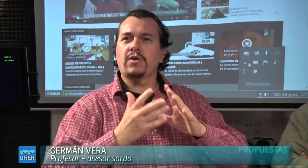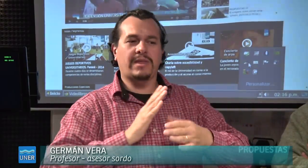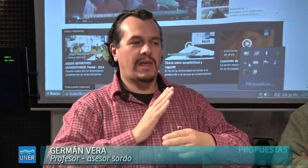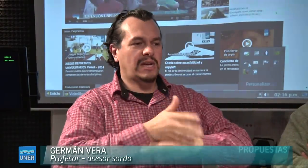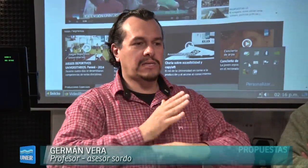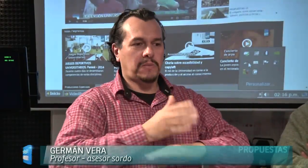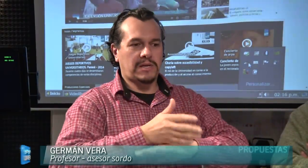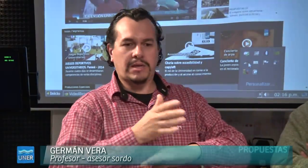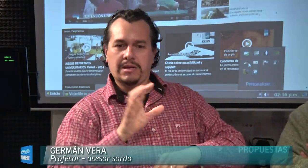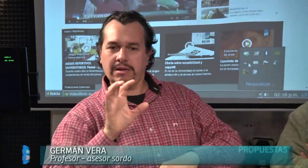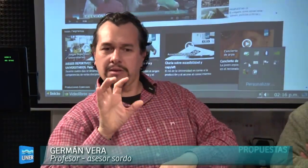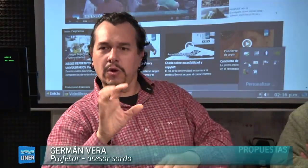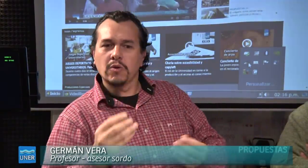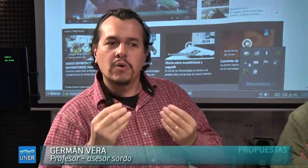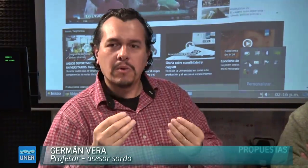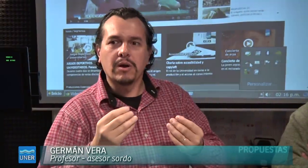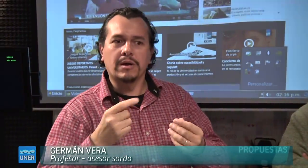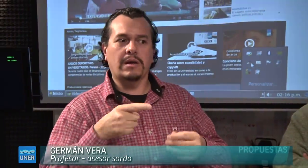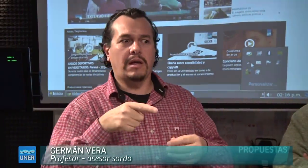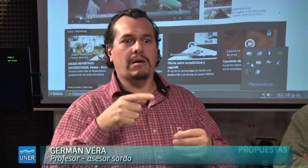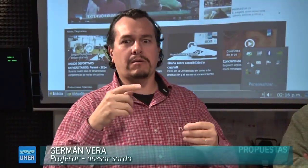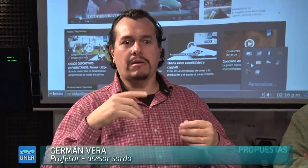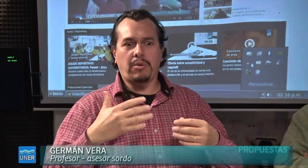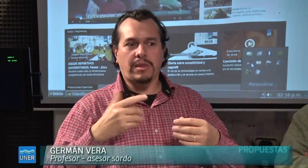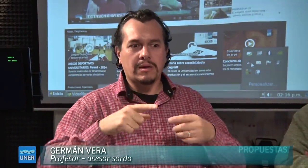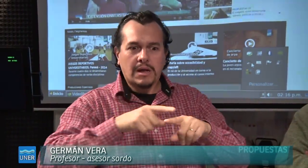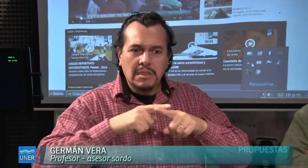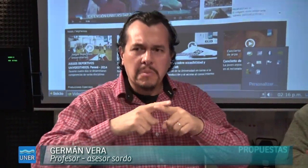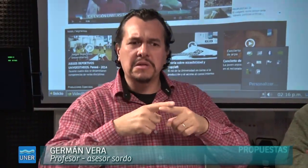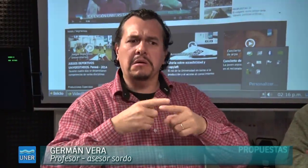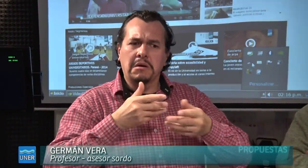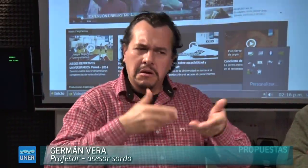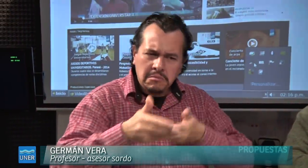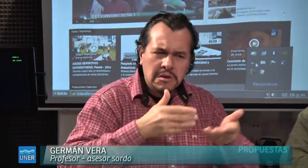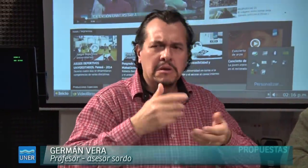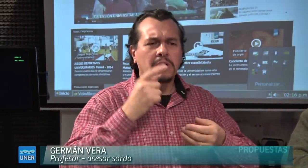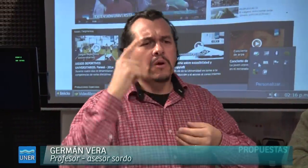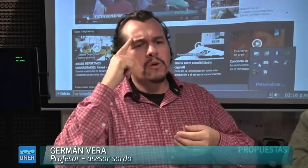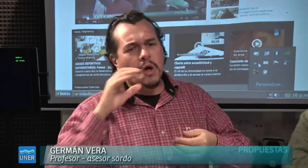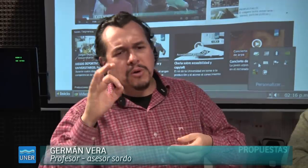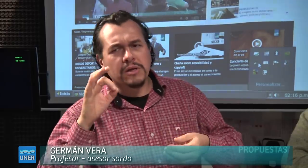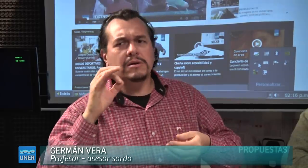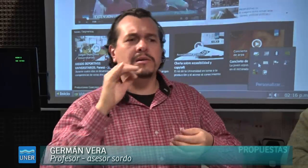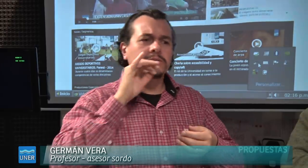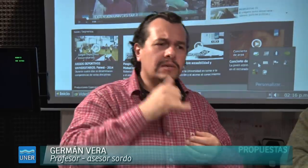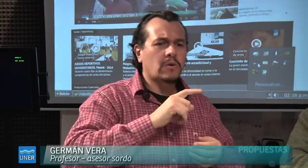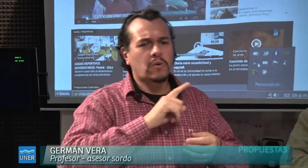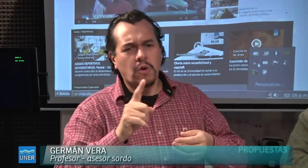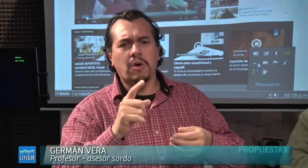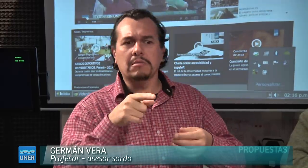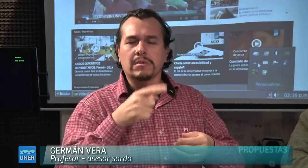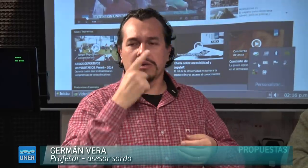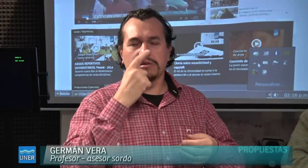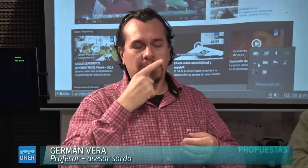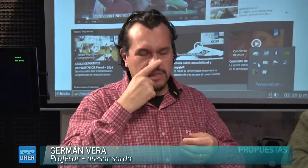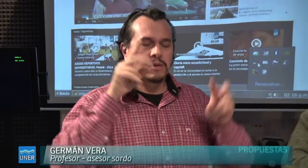hablando acerca de eso, acerca de la accesibilidad, cómo se incrusta la caja de interpretación dentro de los videos. Hemos generado debate, hemos conversado, hemos